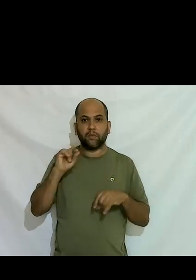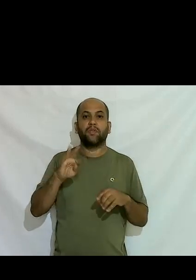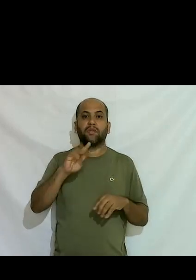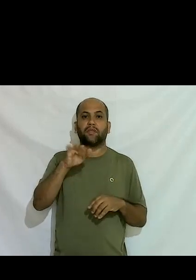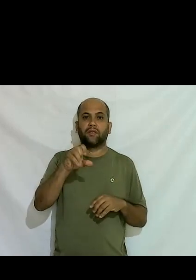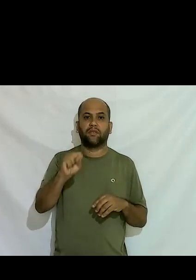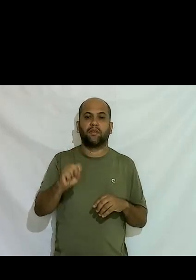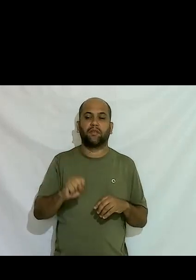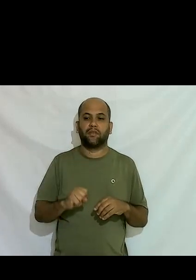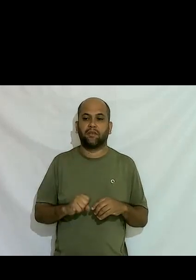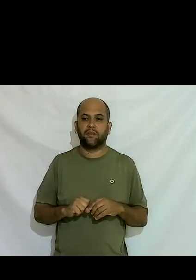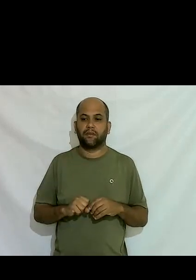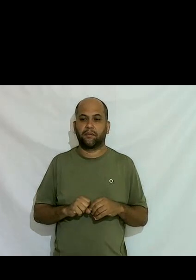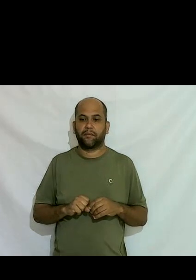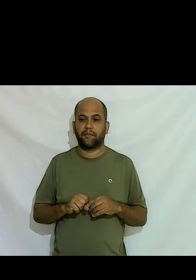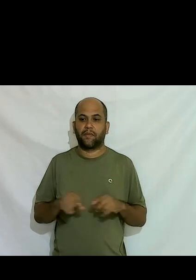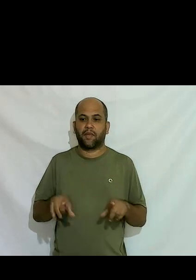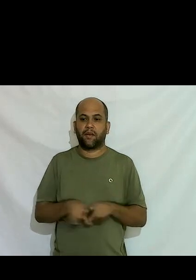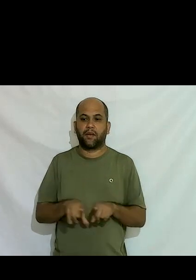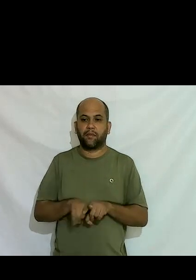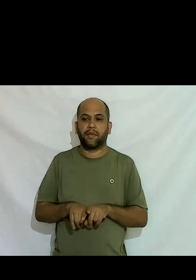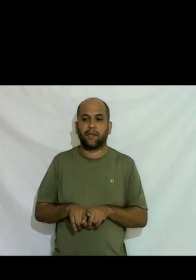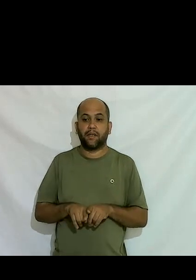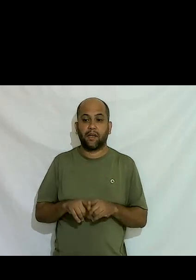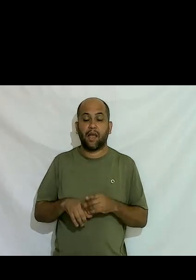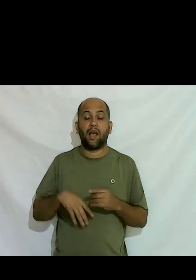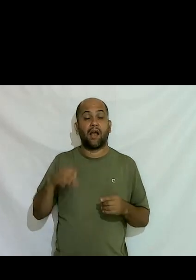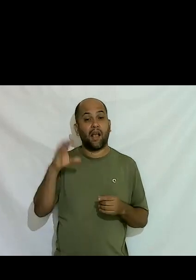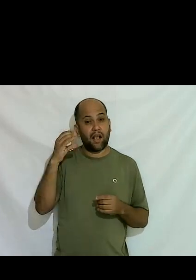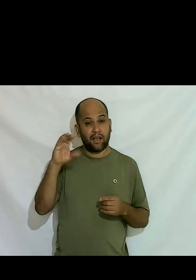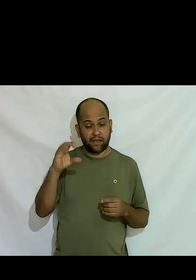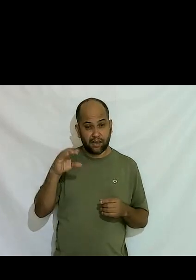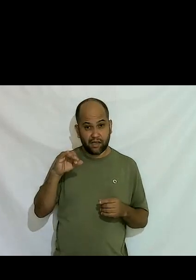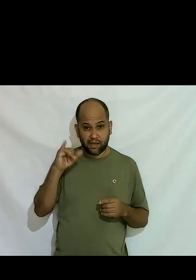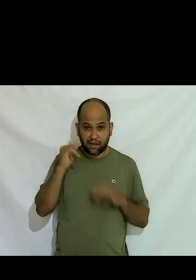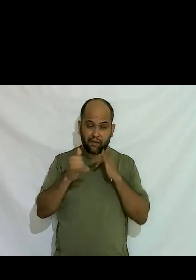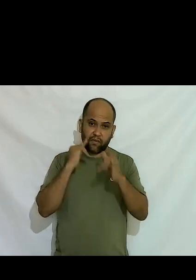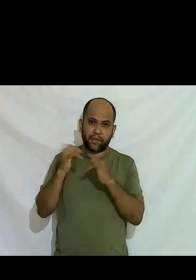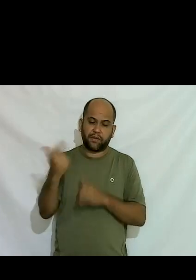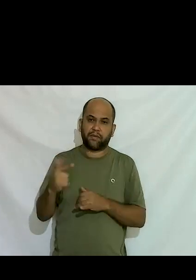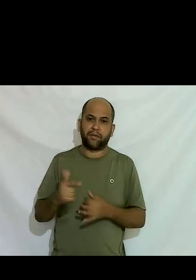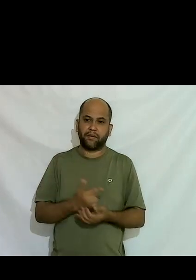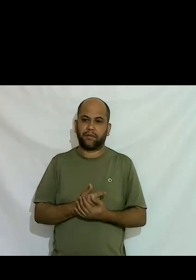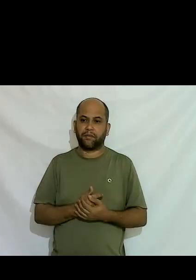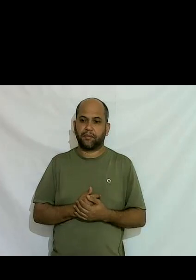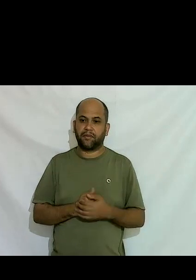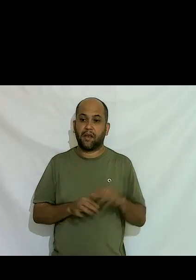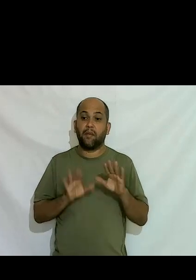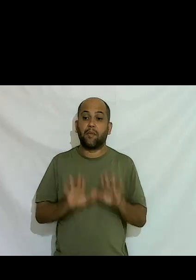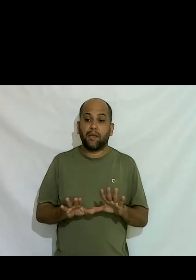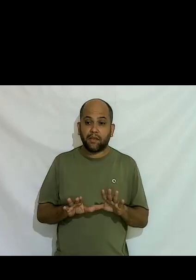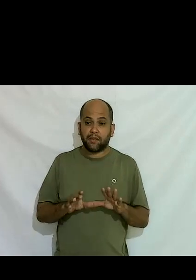travestis e tal ainda era meio nebuloso a ciência não tinha muita informação ainda sobre esse assunto mas comecei a